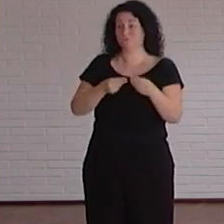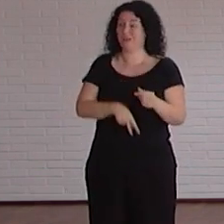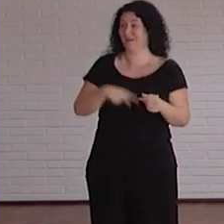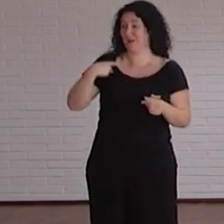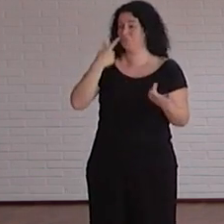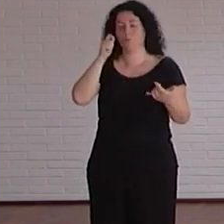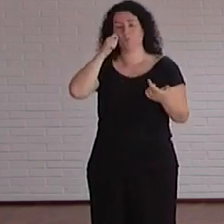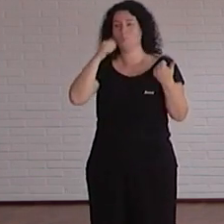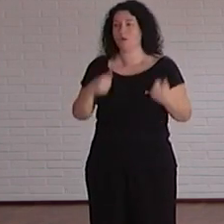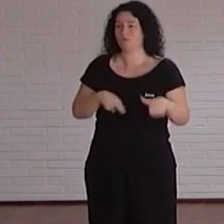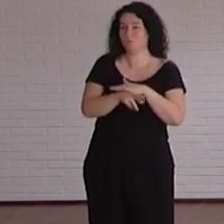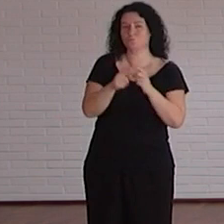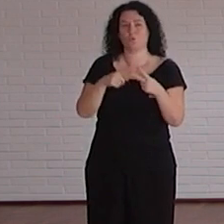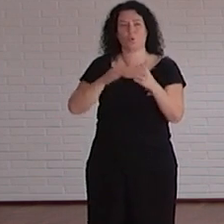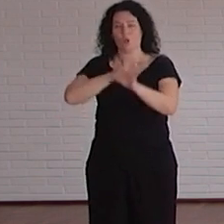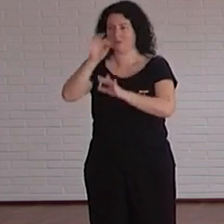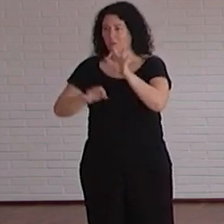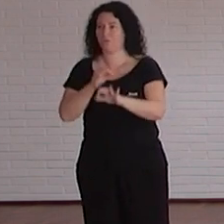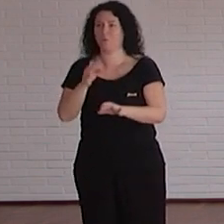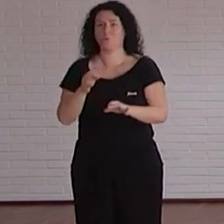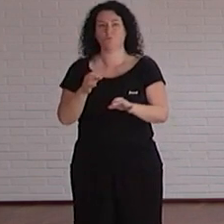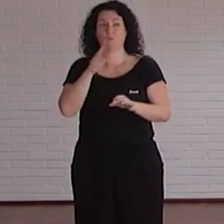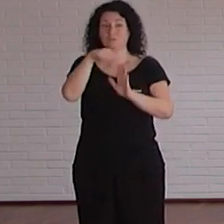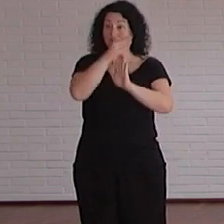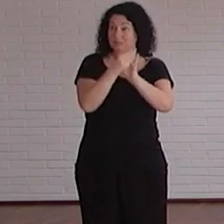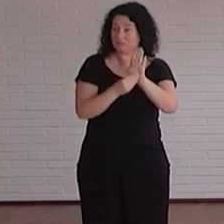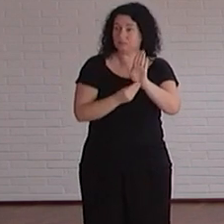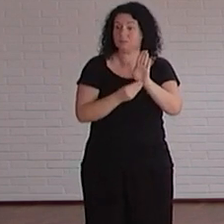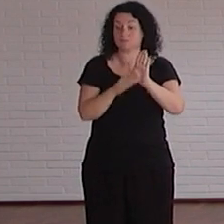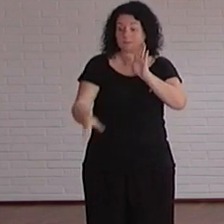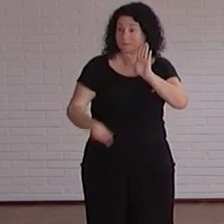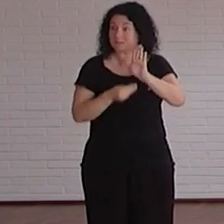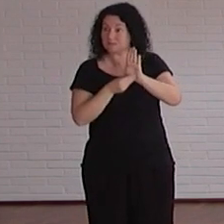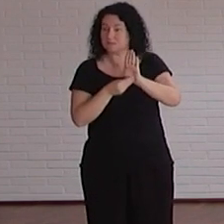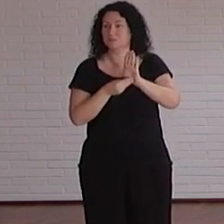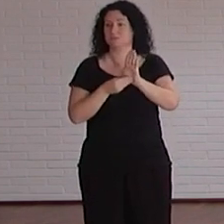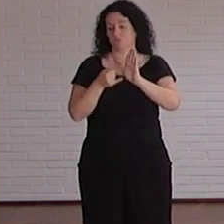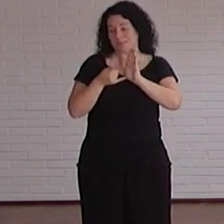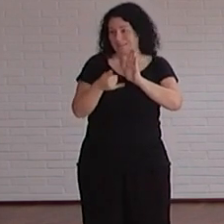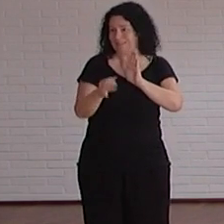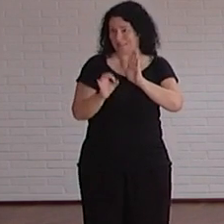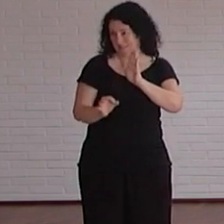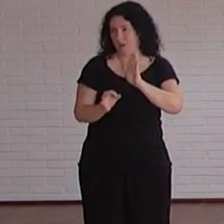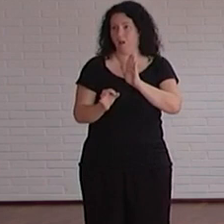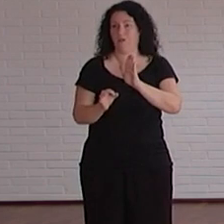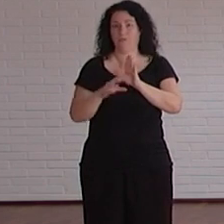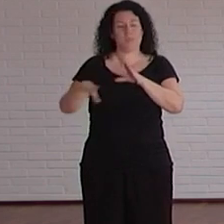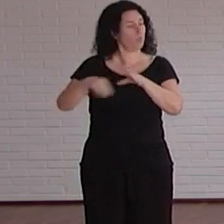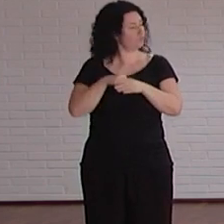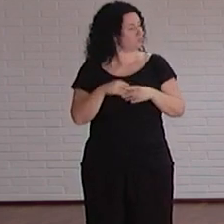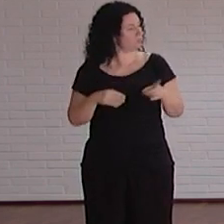de recursos humanos de organización y hemos incluido también un eje de inclusión que me lo he traído aquí para